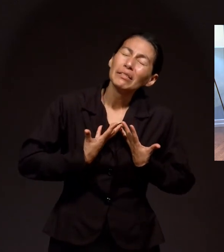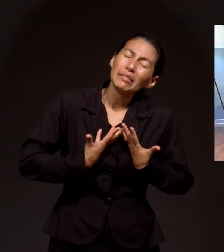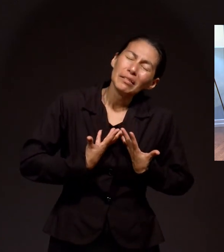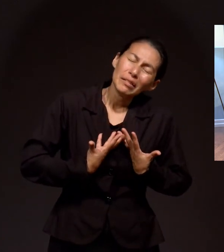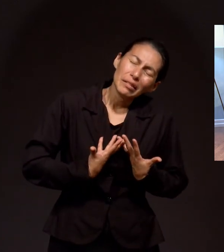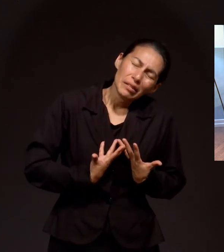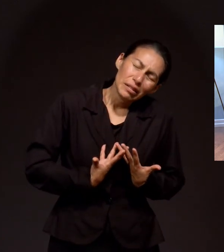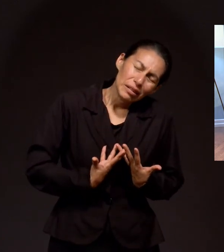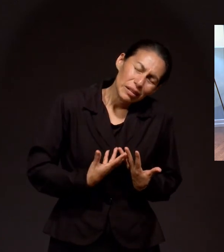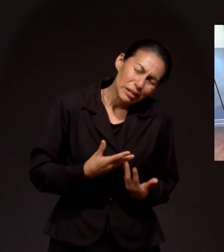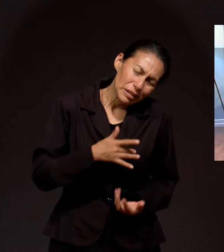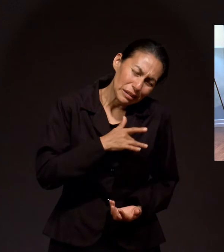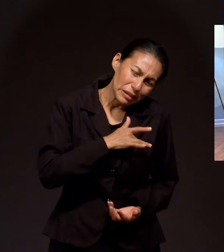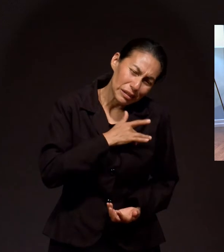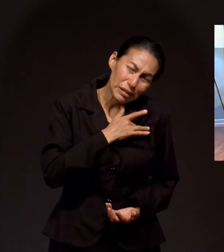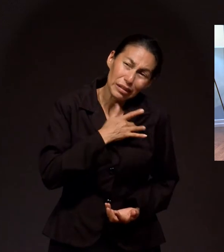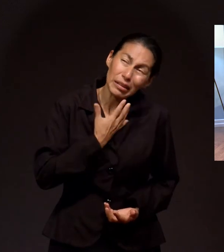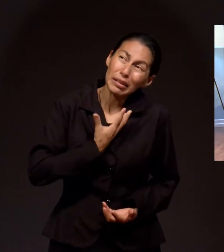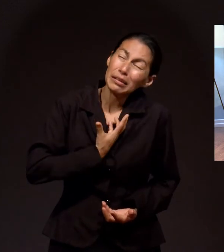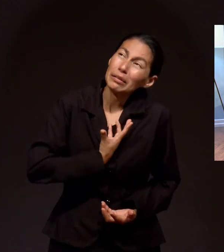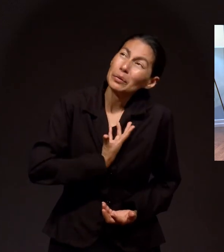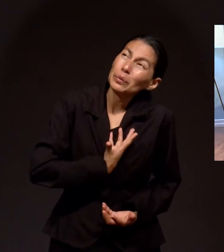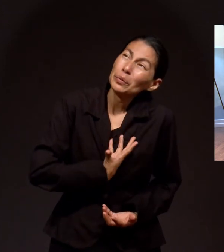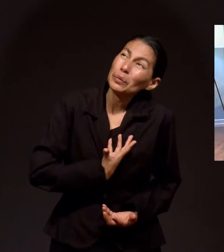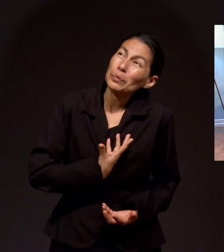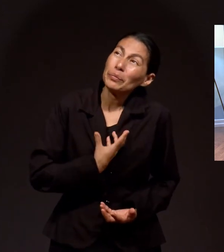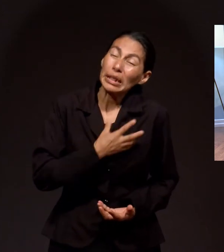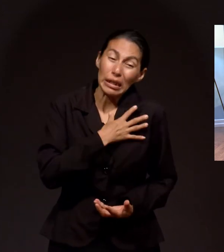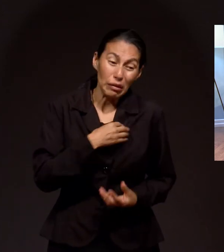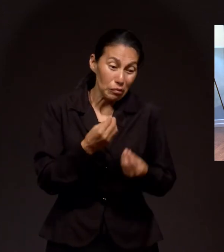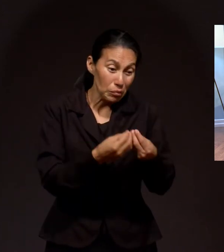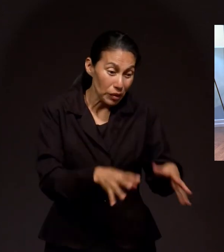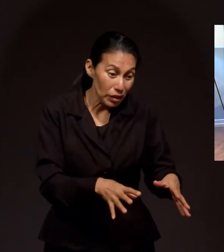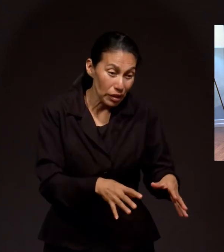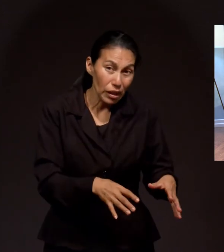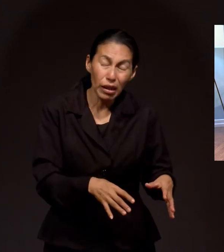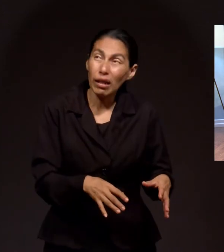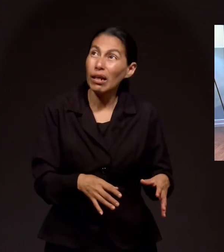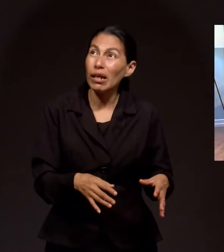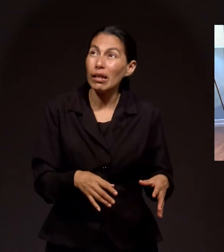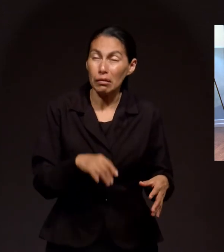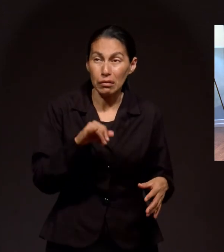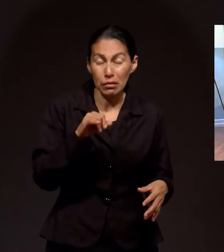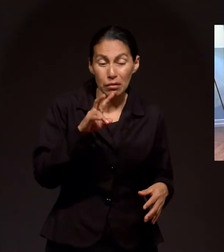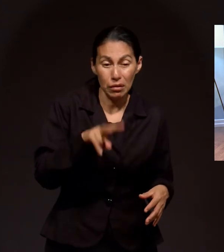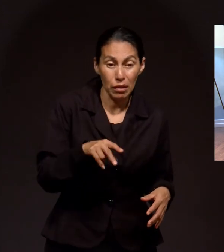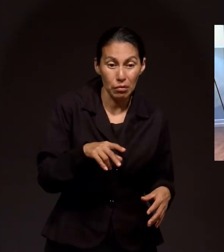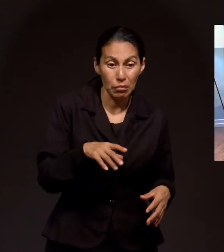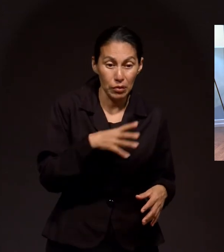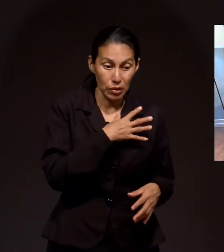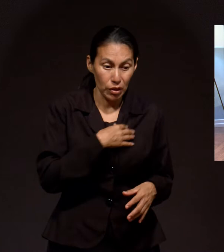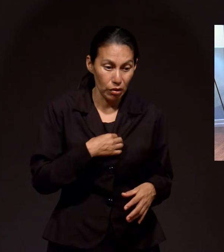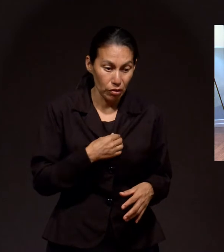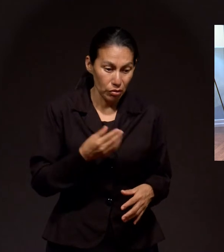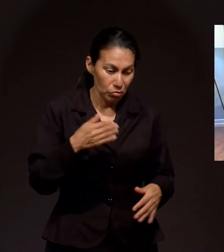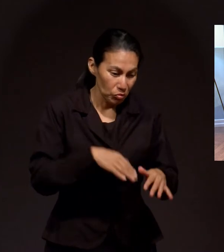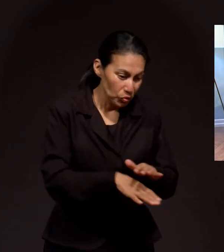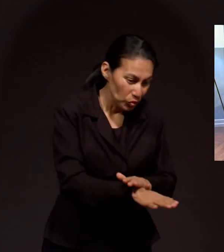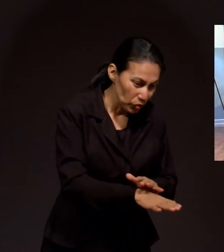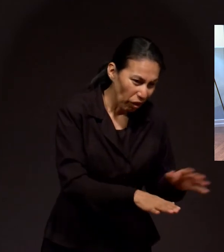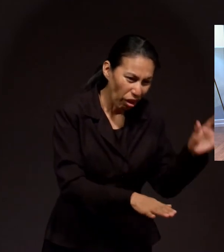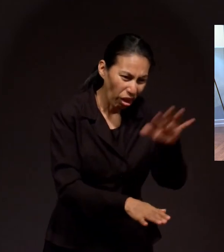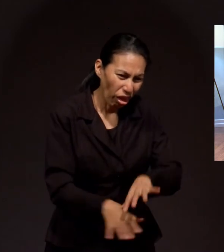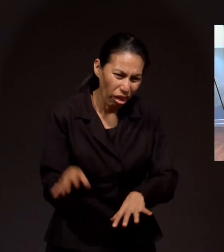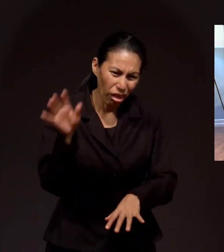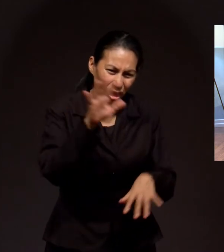mí y sentí lo que es que un hijo se pierda, que no esté. Y sí, mis hijos quedaron debajo de los escombros. Y en ese